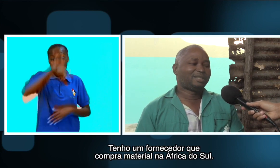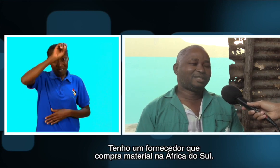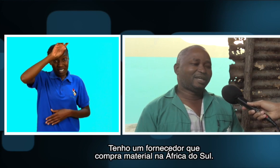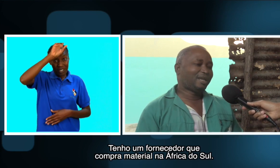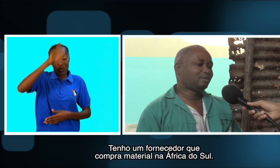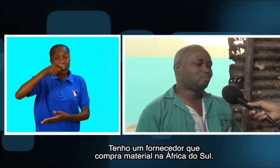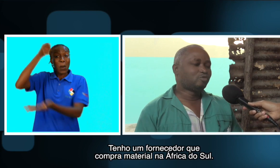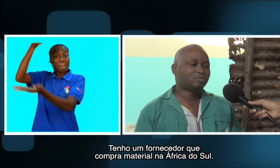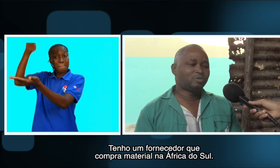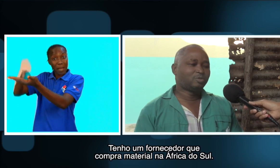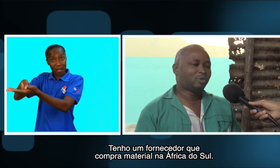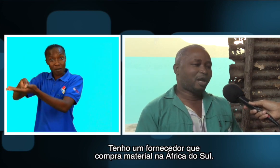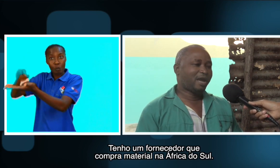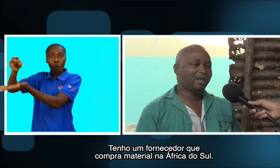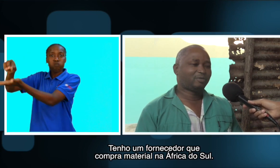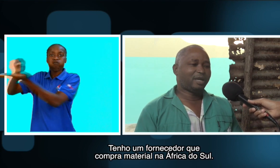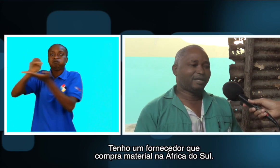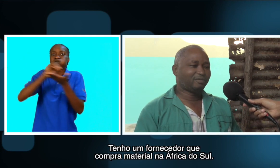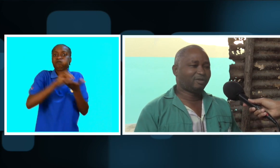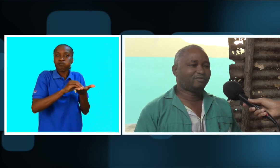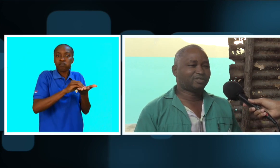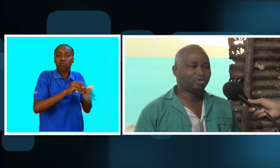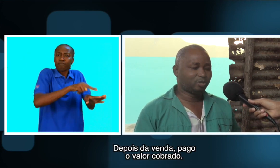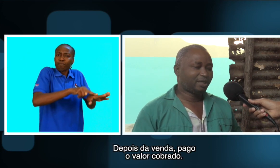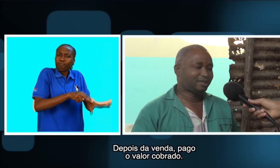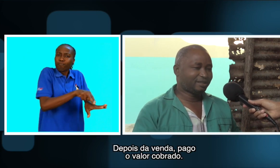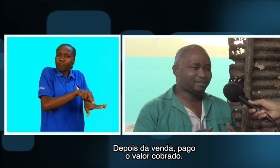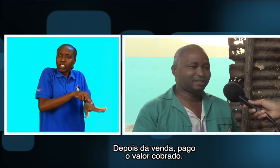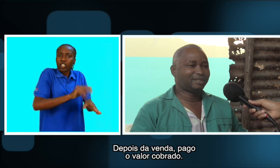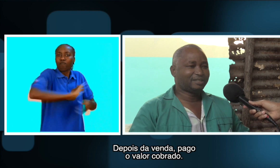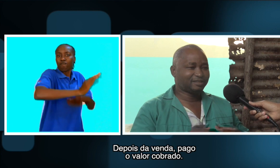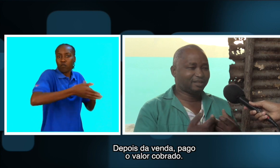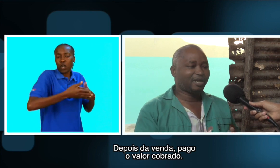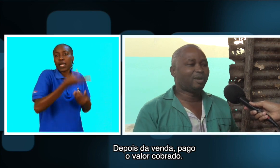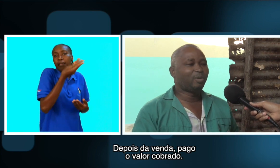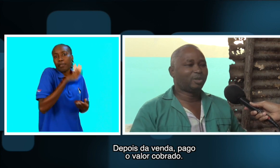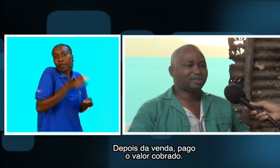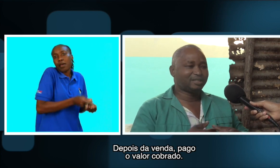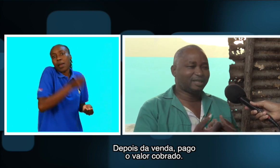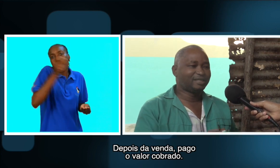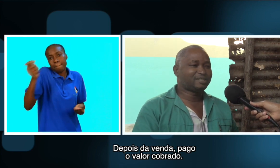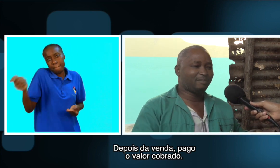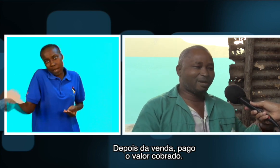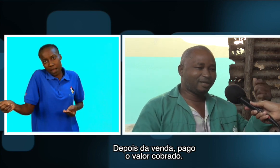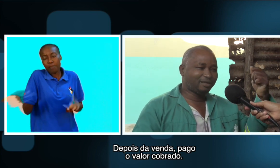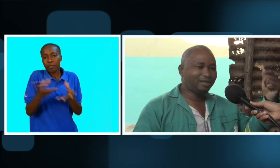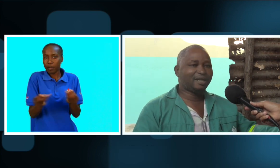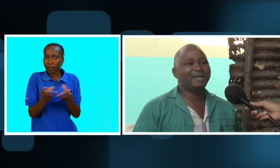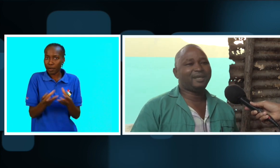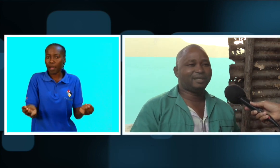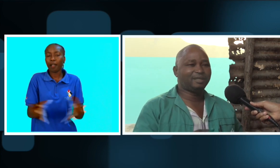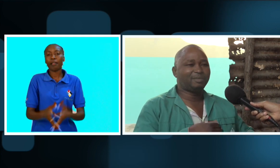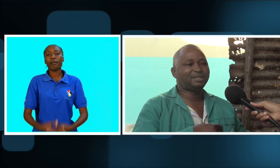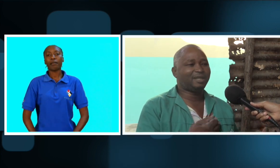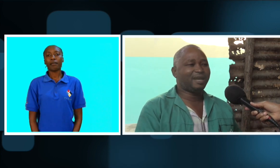Eu compro material na África do Sul. Depois da venda, pago o valor cobrado. Aê, nós é material.